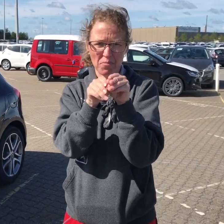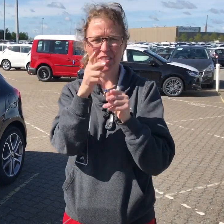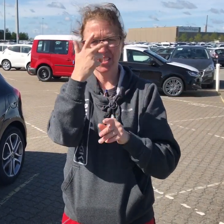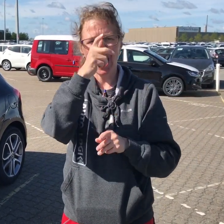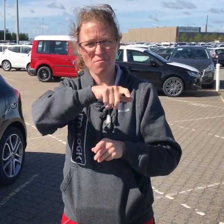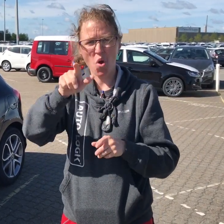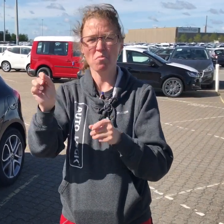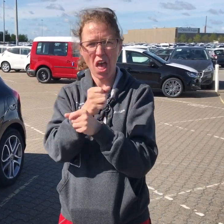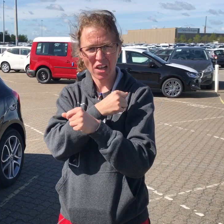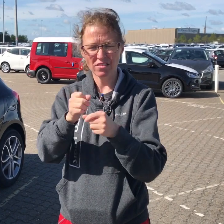praktik.